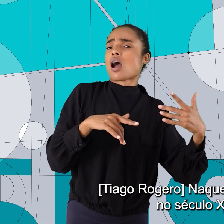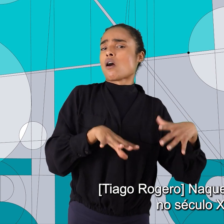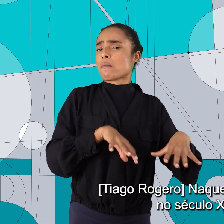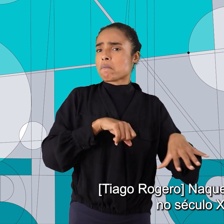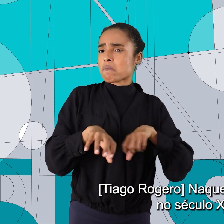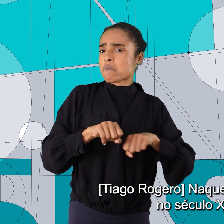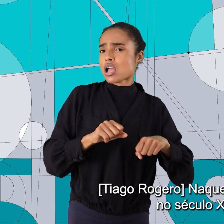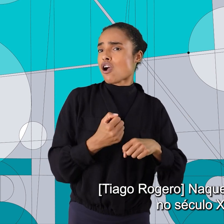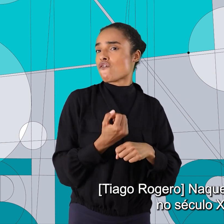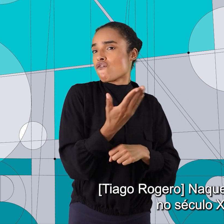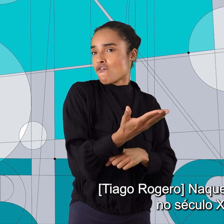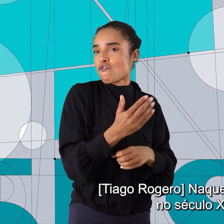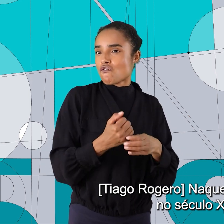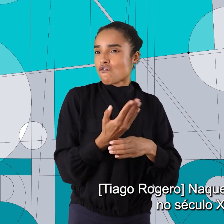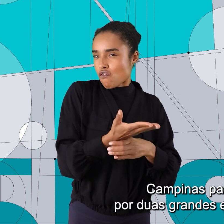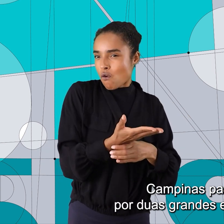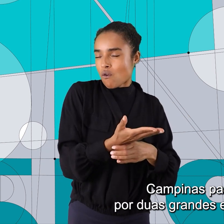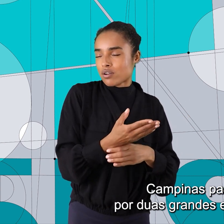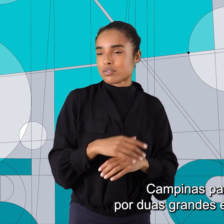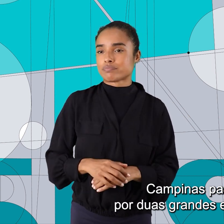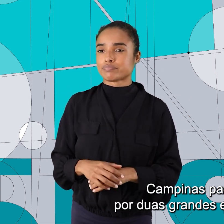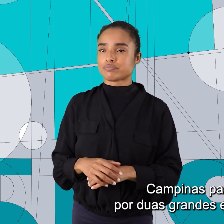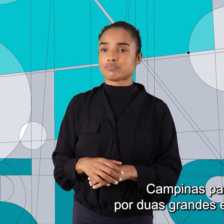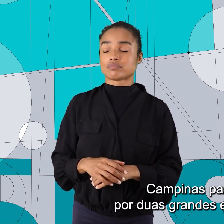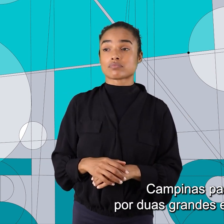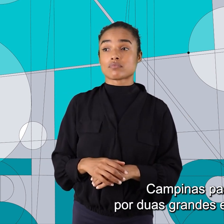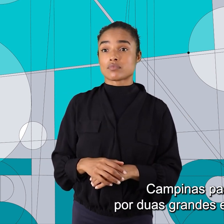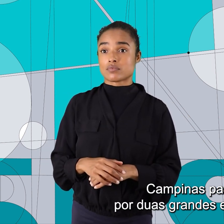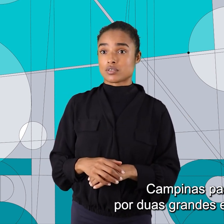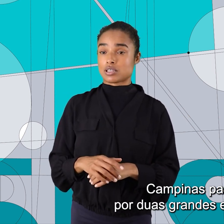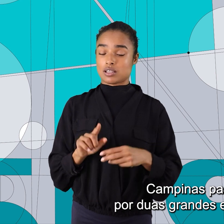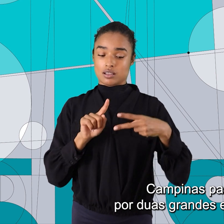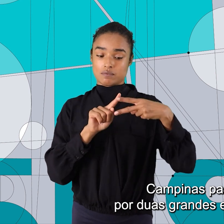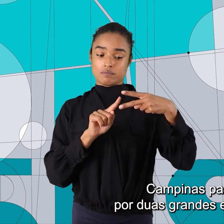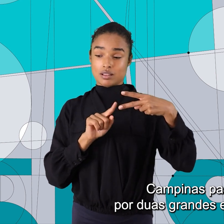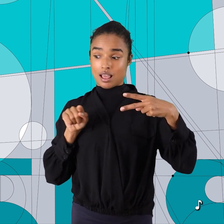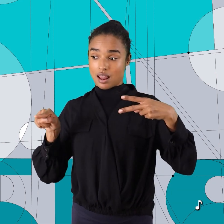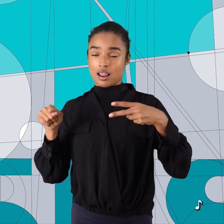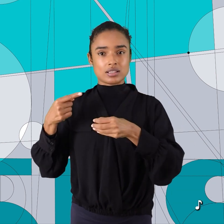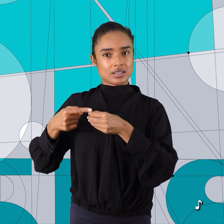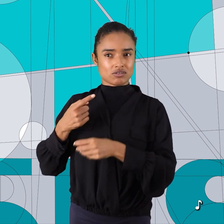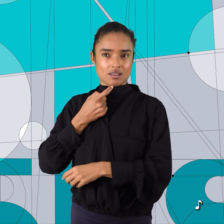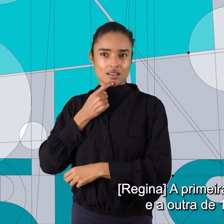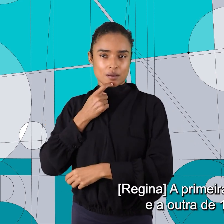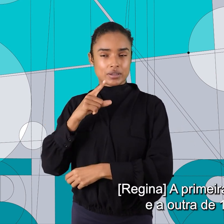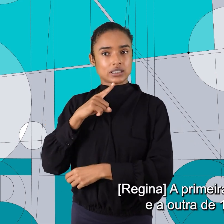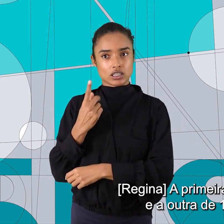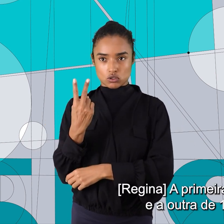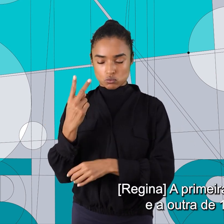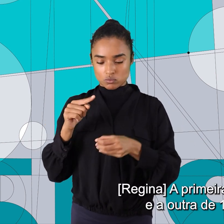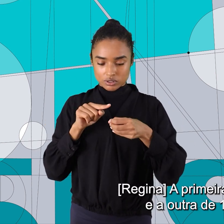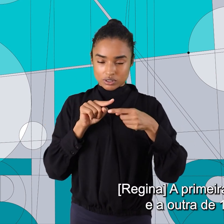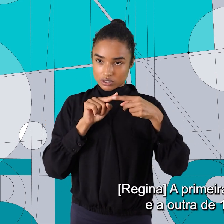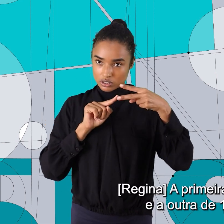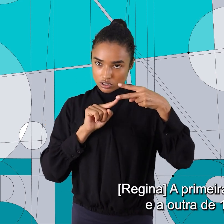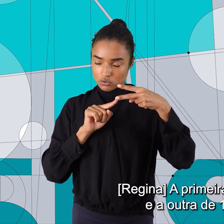Naquele momento, no século XIX, Campinas passou por duas grandes epidemias. A primeira